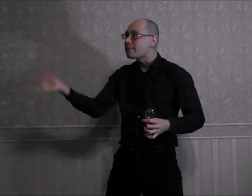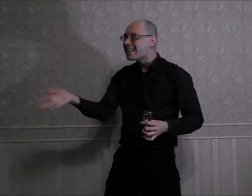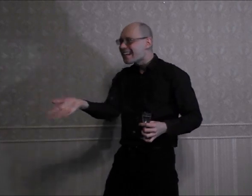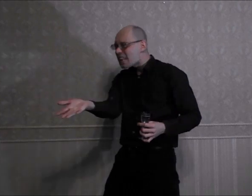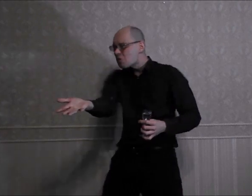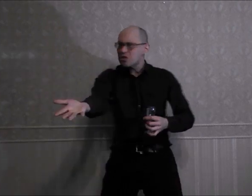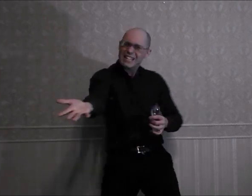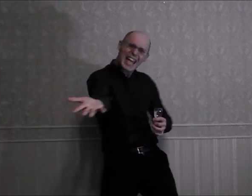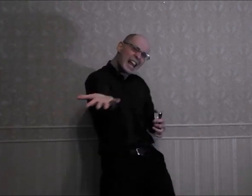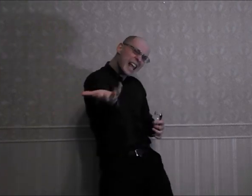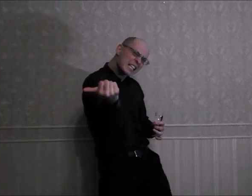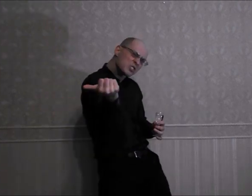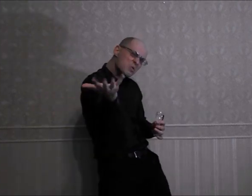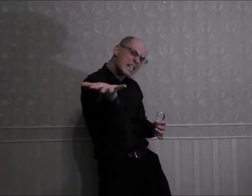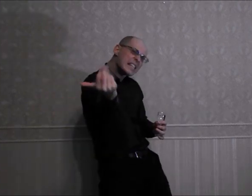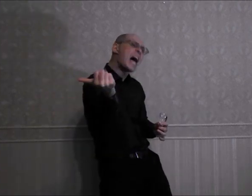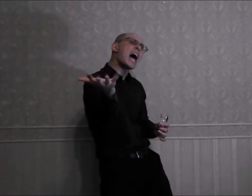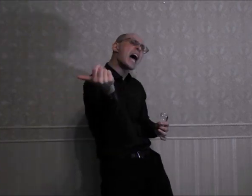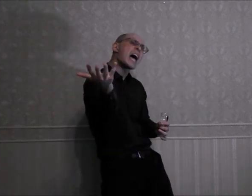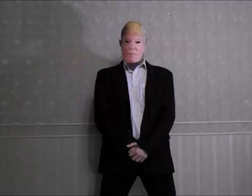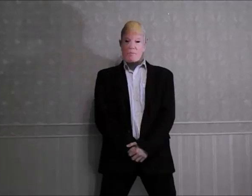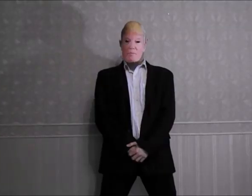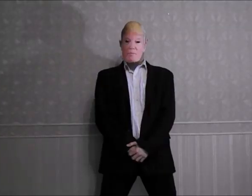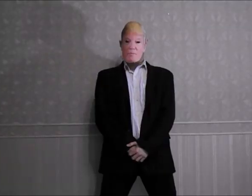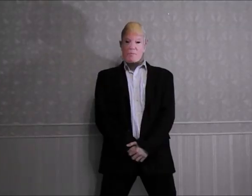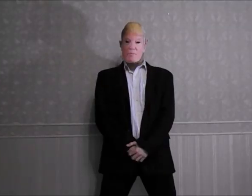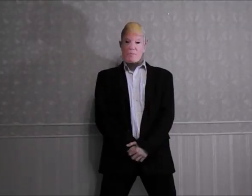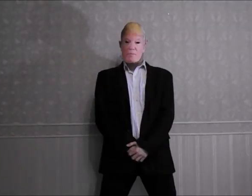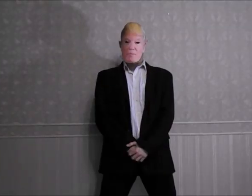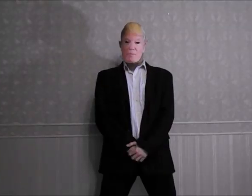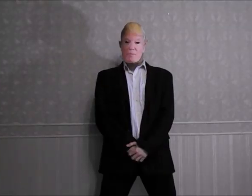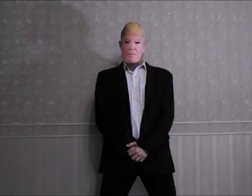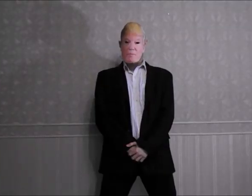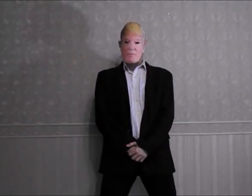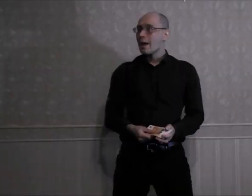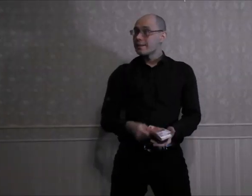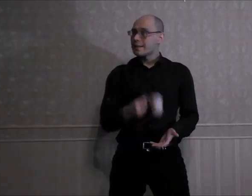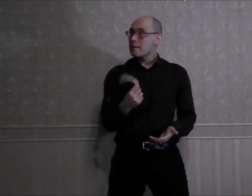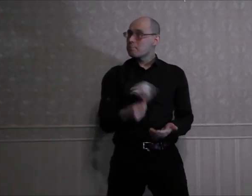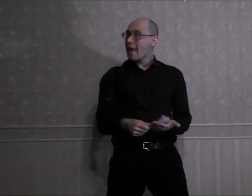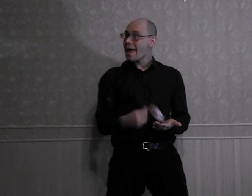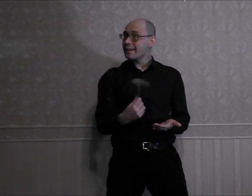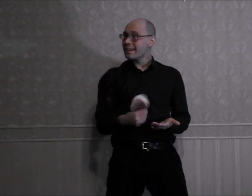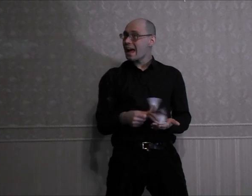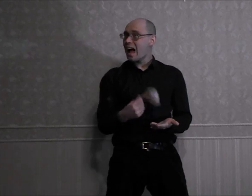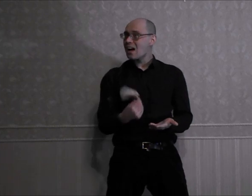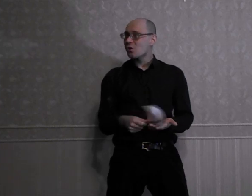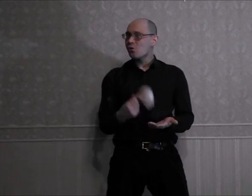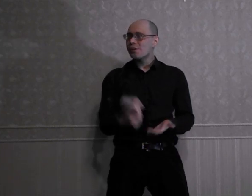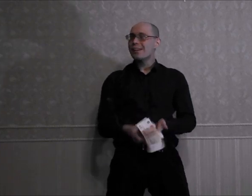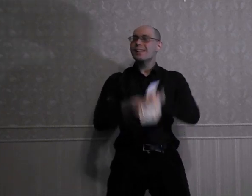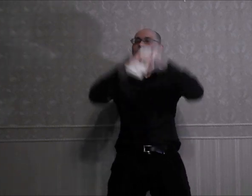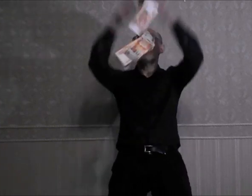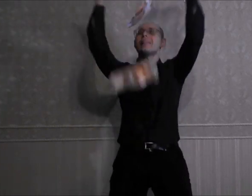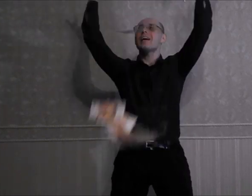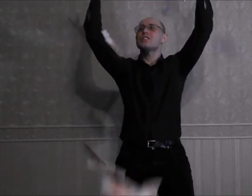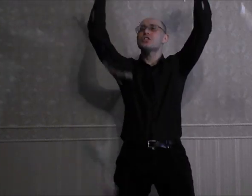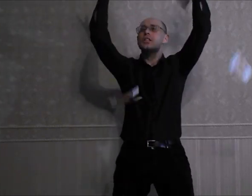великодушно Аляску отдай Теперь охуительно жить